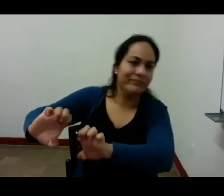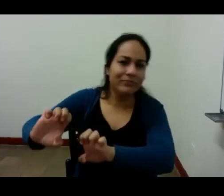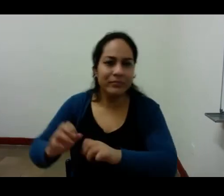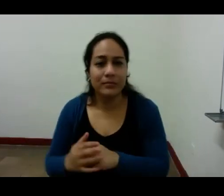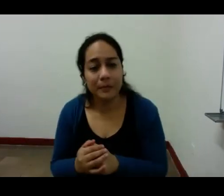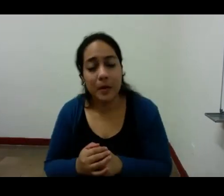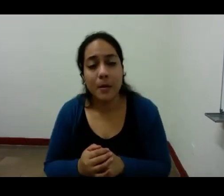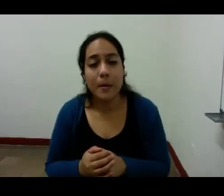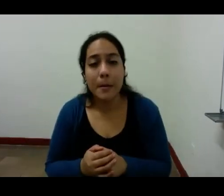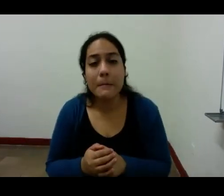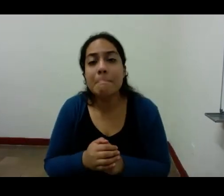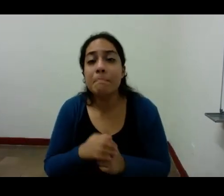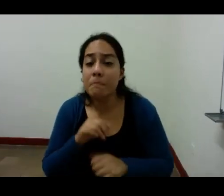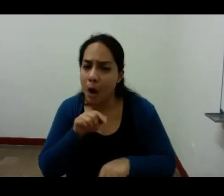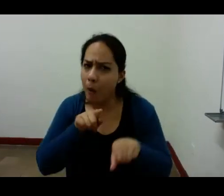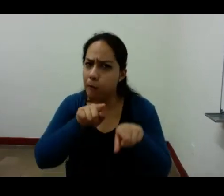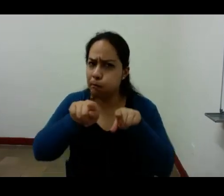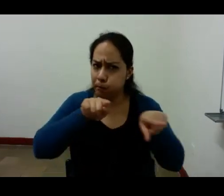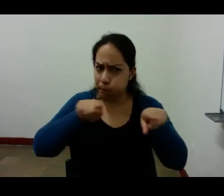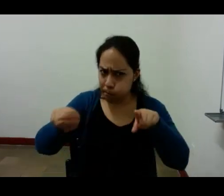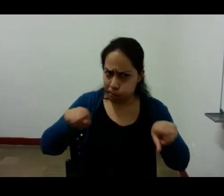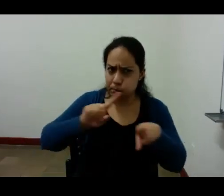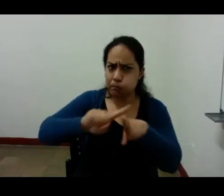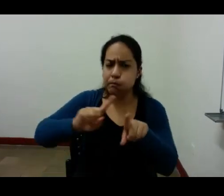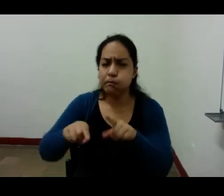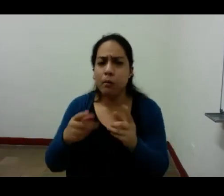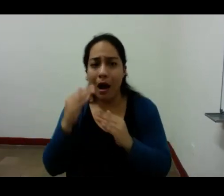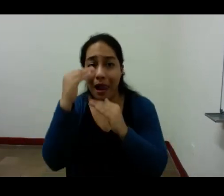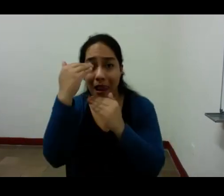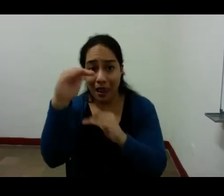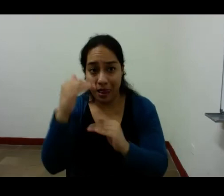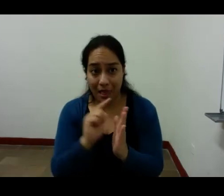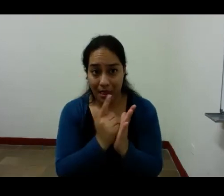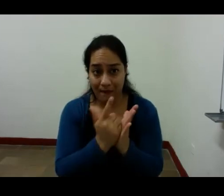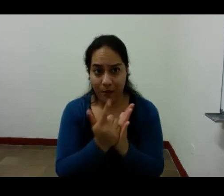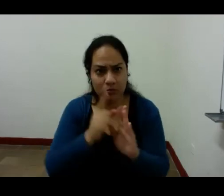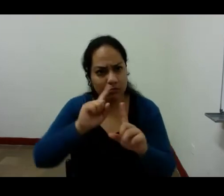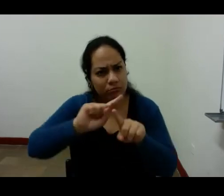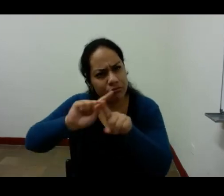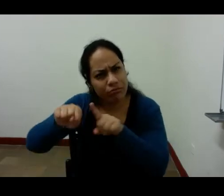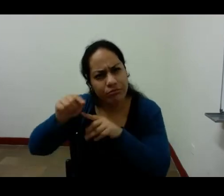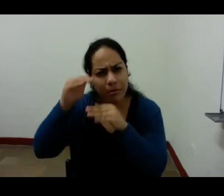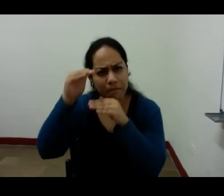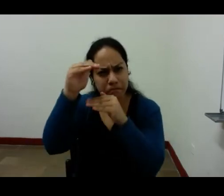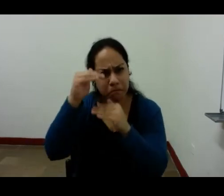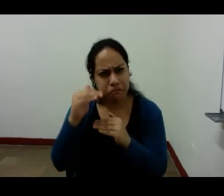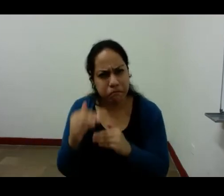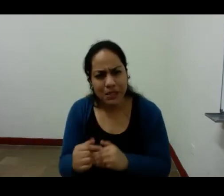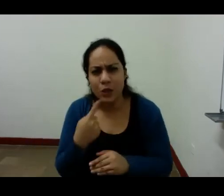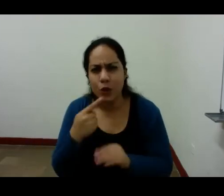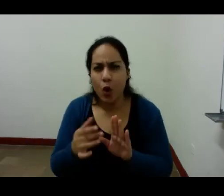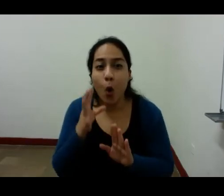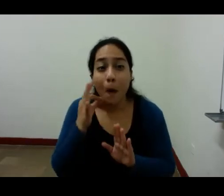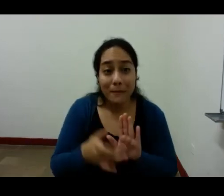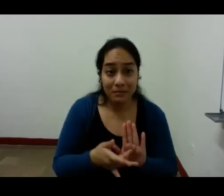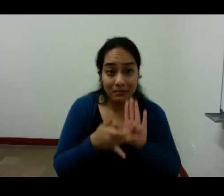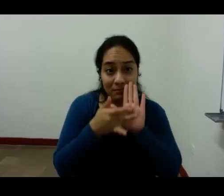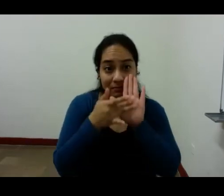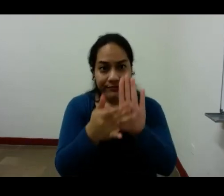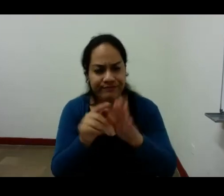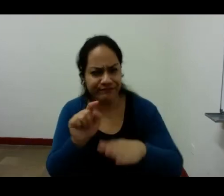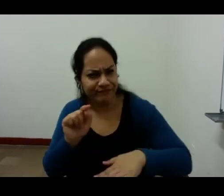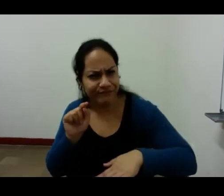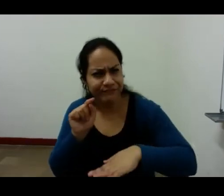en varios reglamentos del libro del desasosiego fernando peso hace visible su crítica